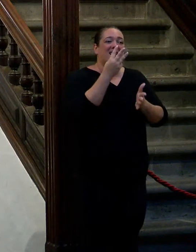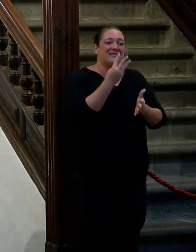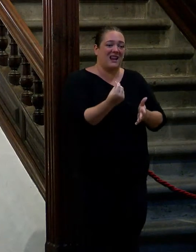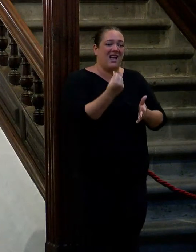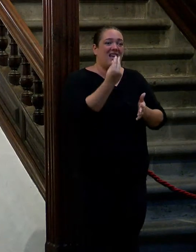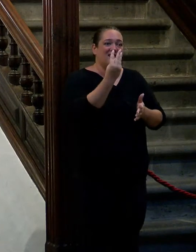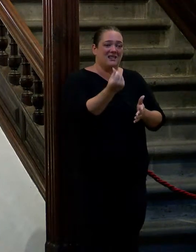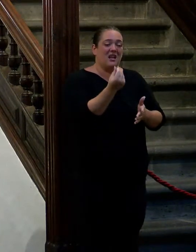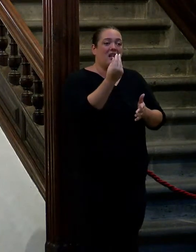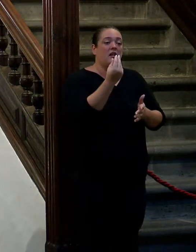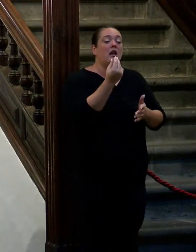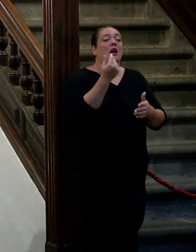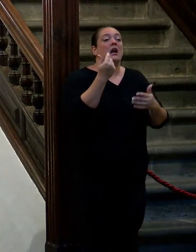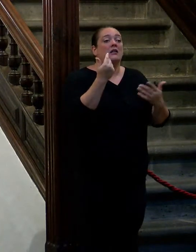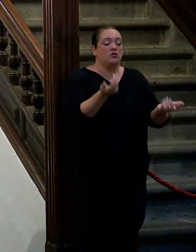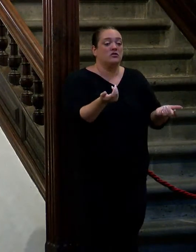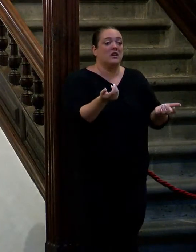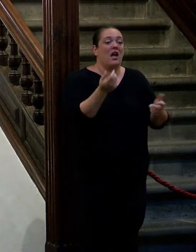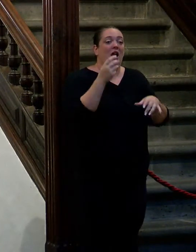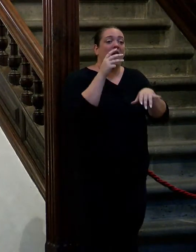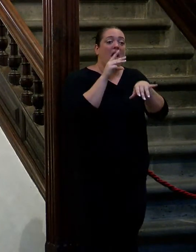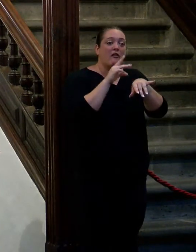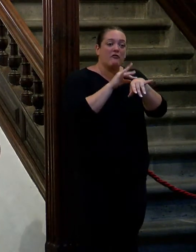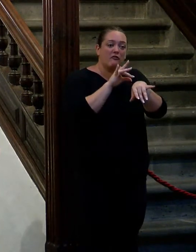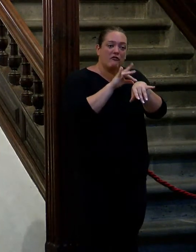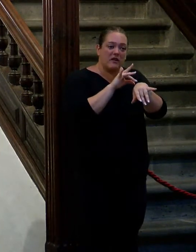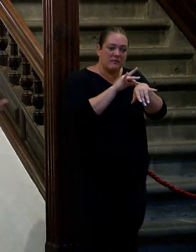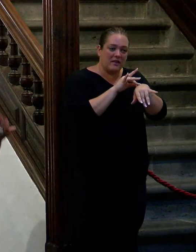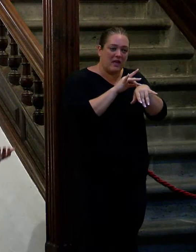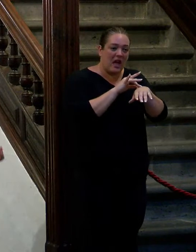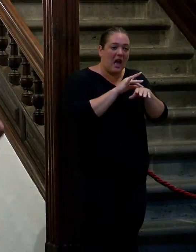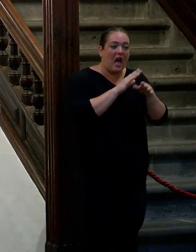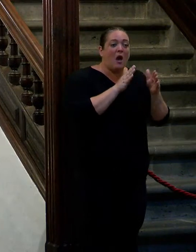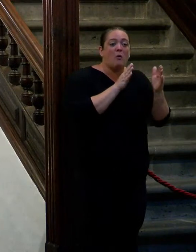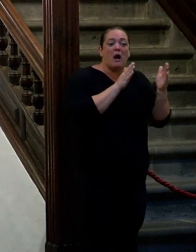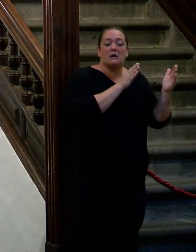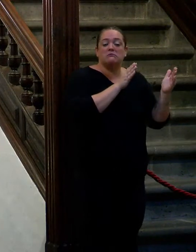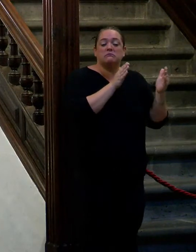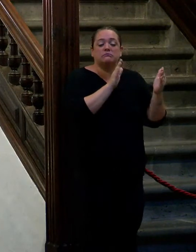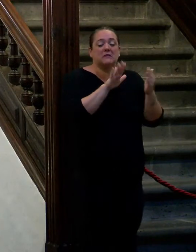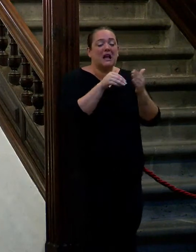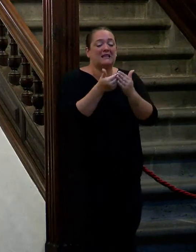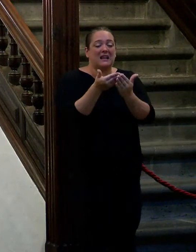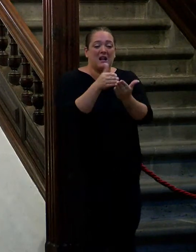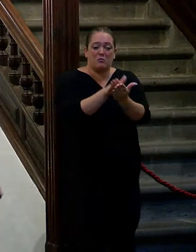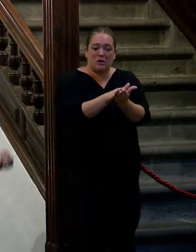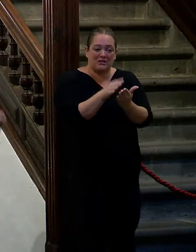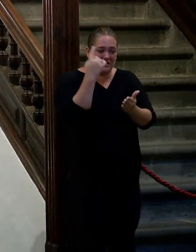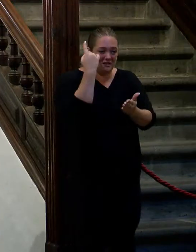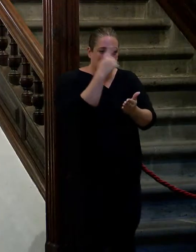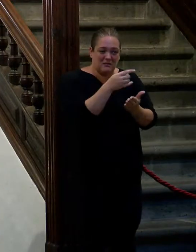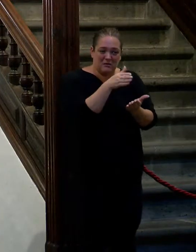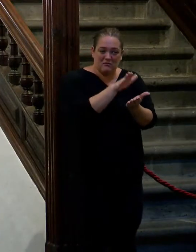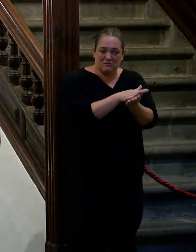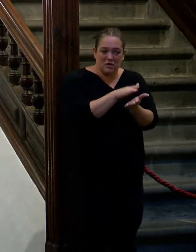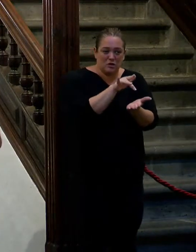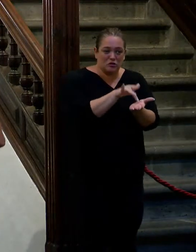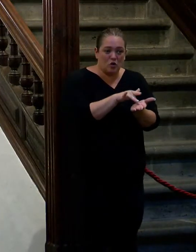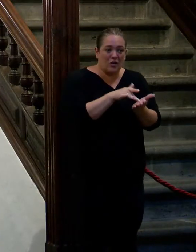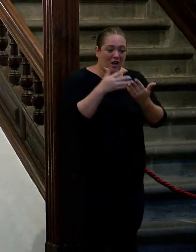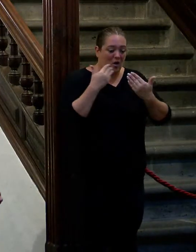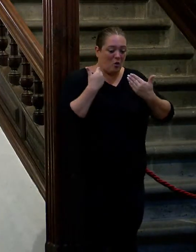ellos y desde la enfermedad desde ese camino hacia la muerte que es inevitable y que sabe que lo va a pasar en el deterioro